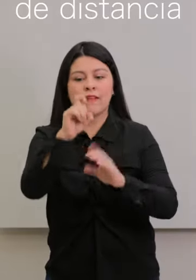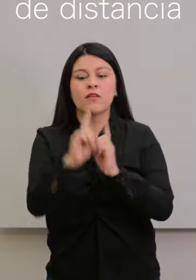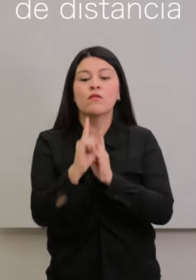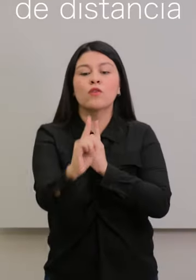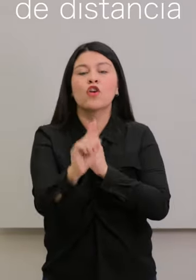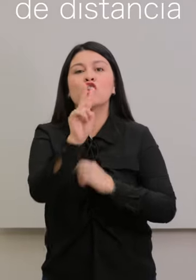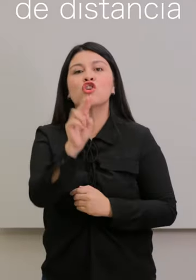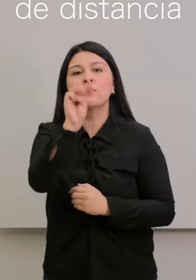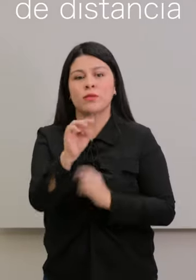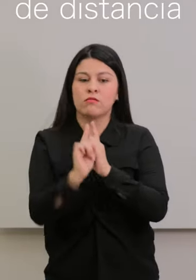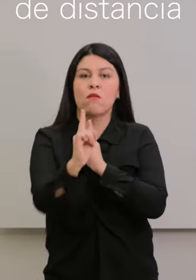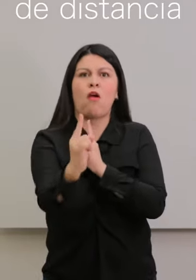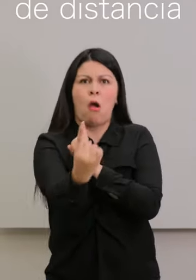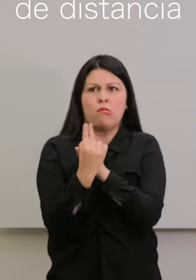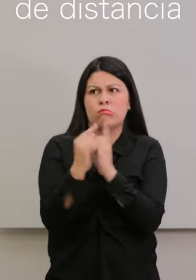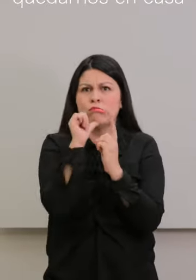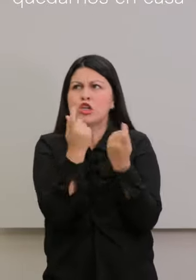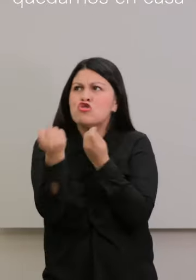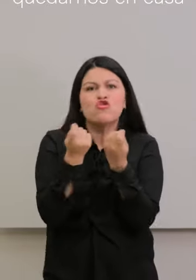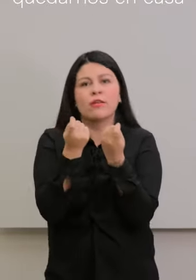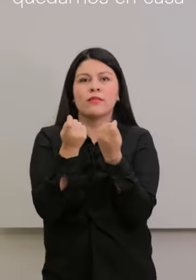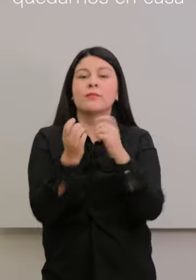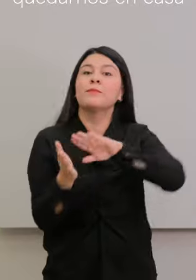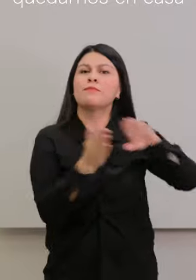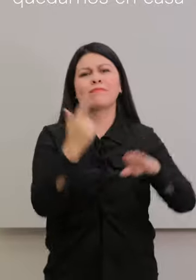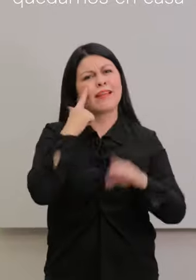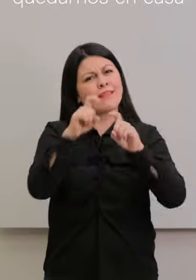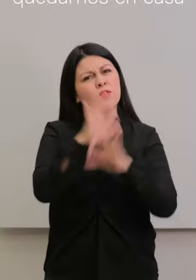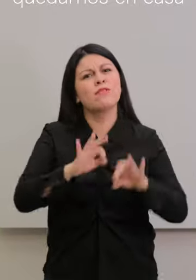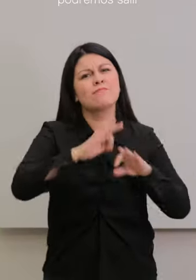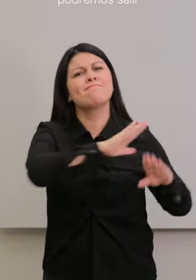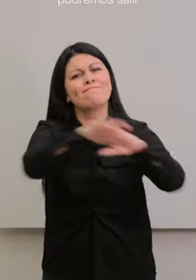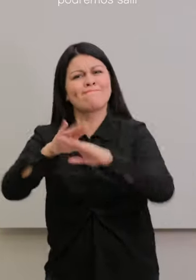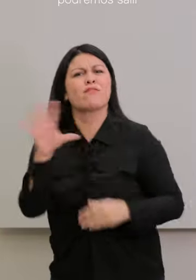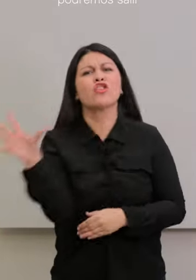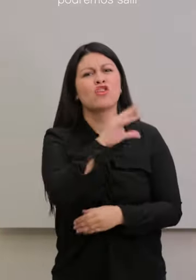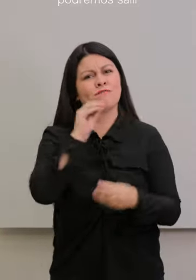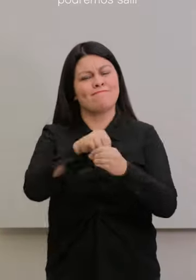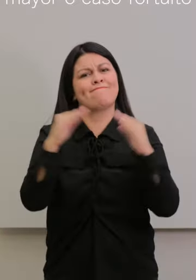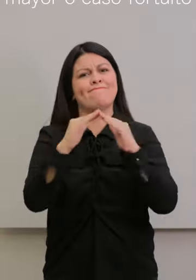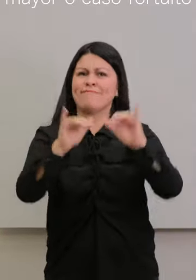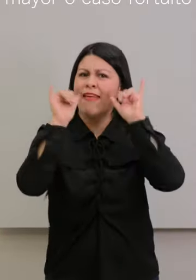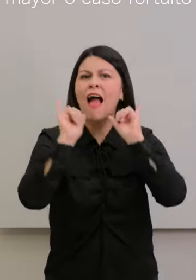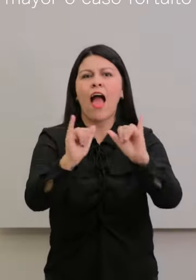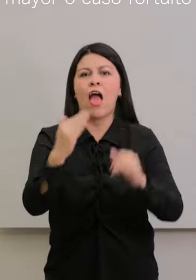metros de distancia. Todos debemos quedarnos en casa. Solo podremos salir por causa de